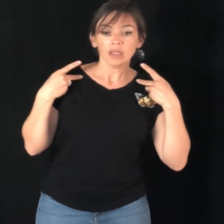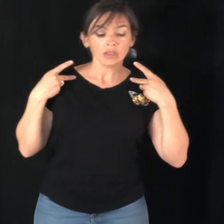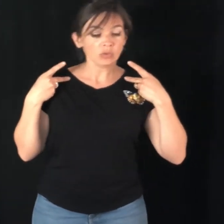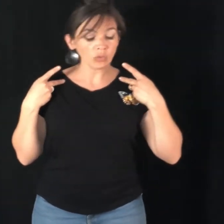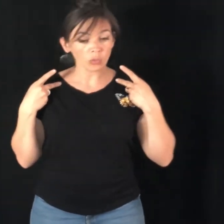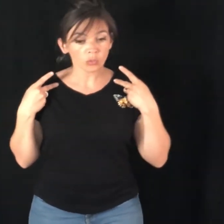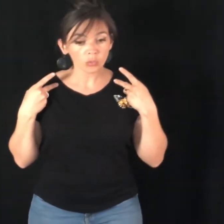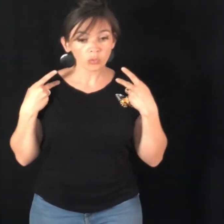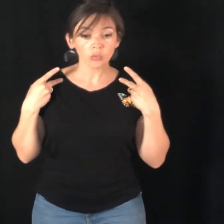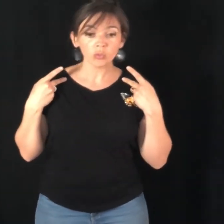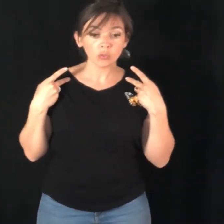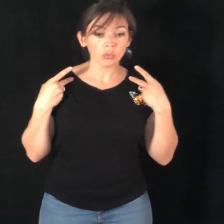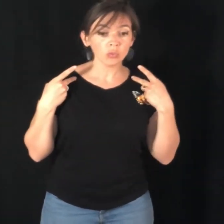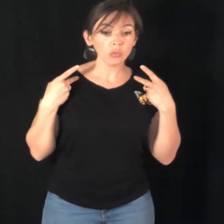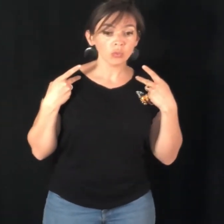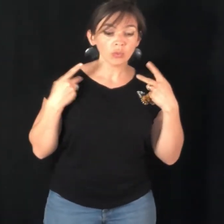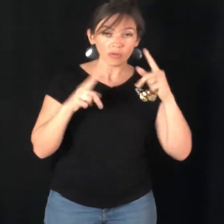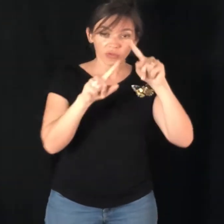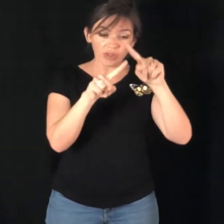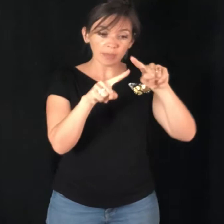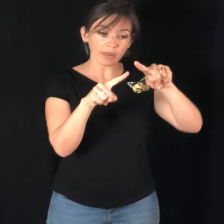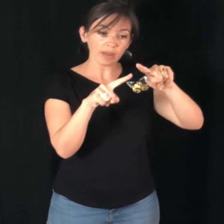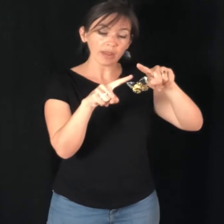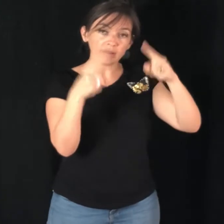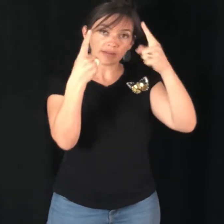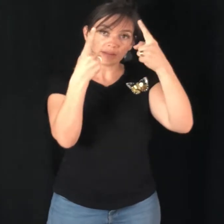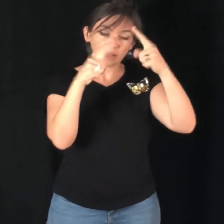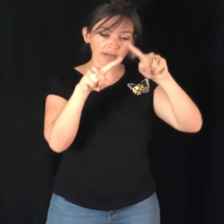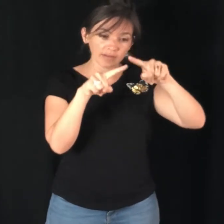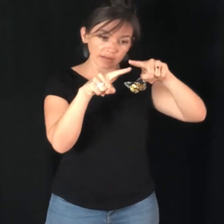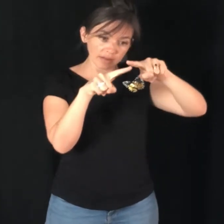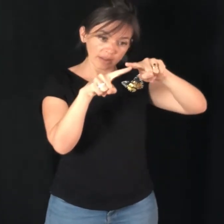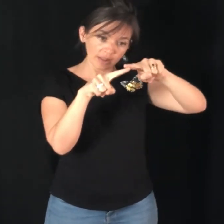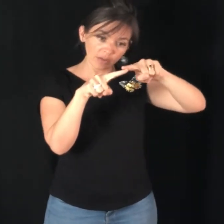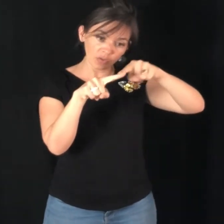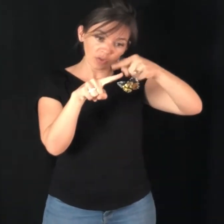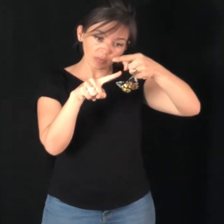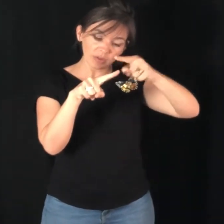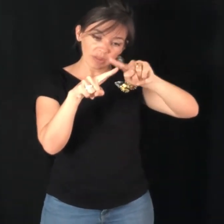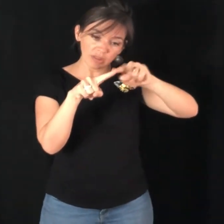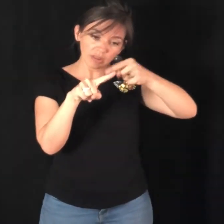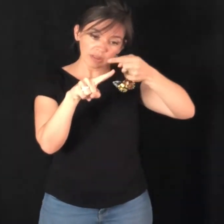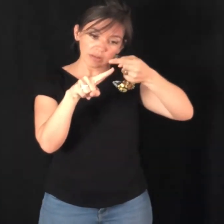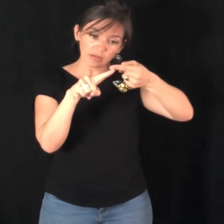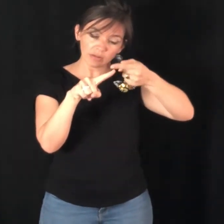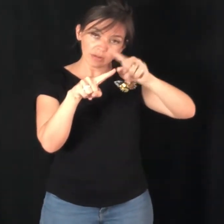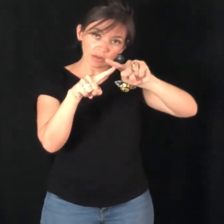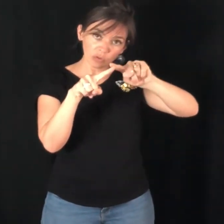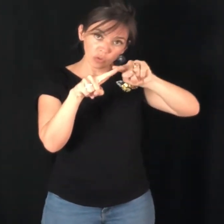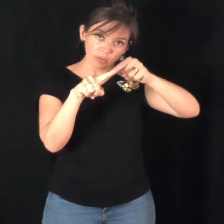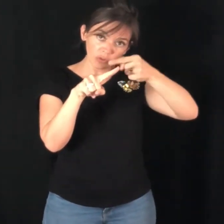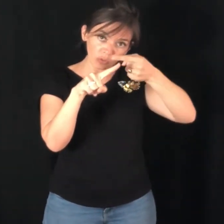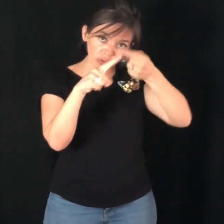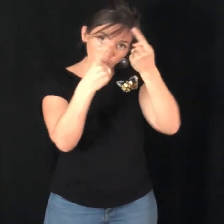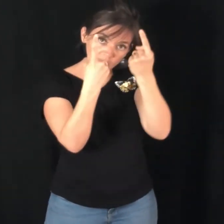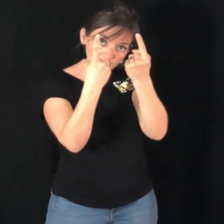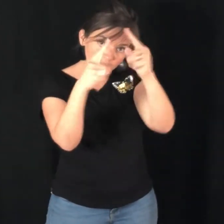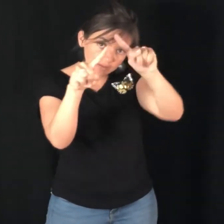Du tronc. Film. Index, index. Et on fait un petit demi-tour sur l'index.